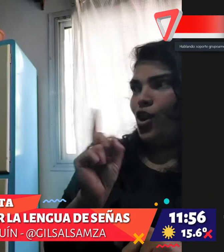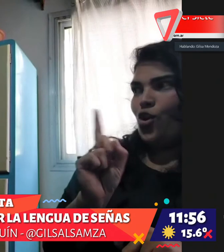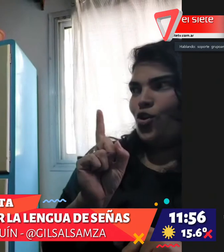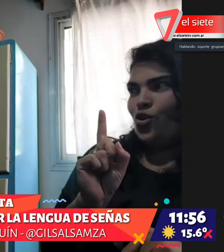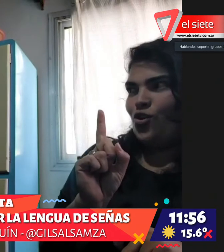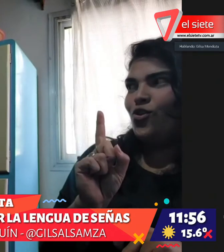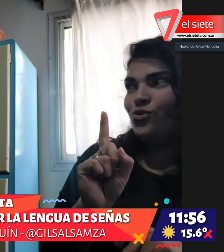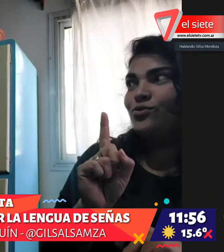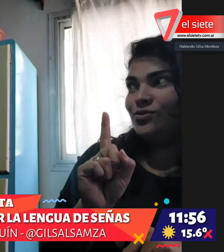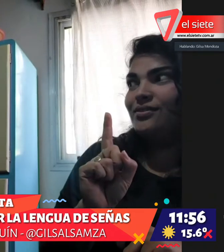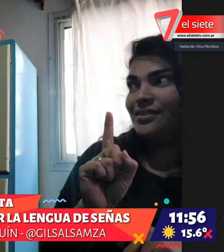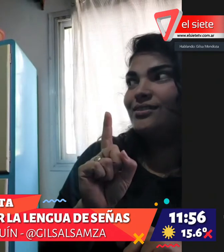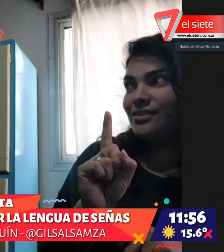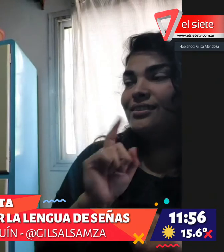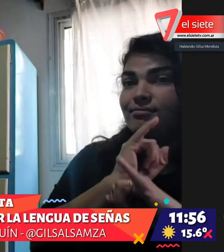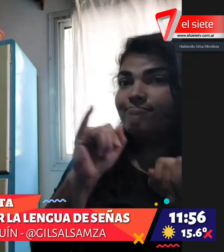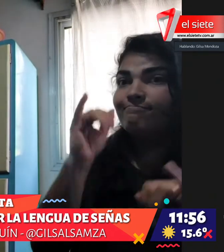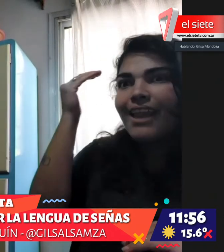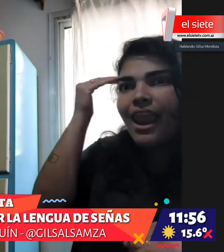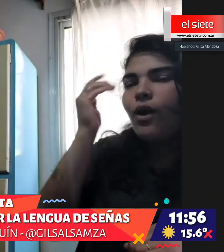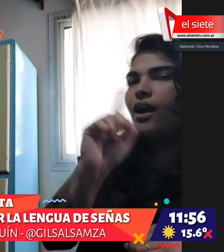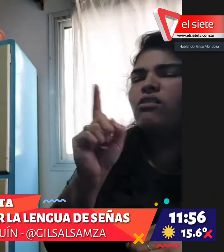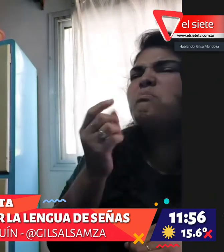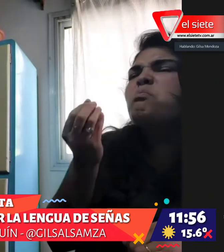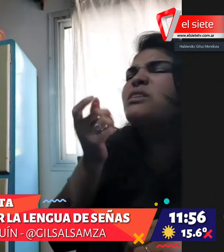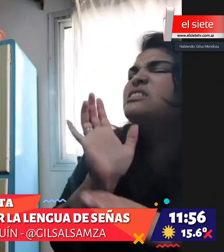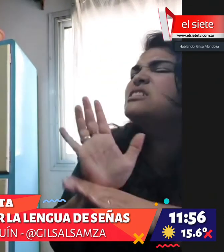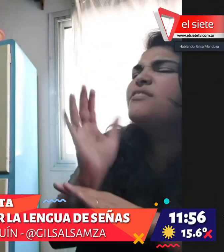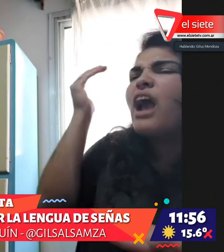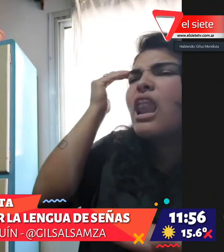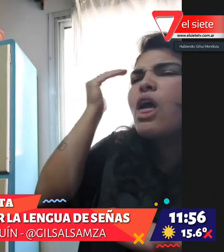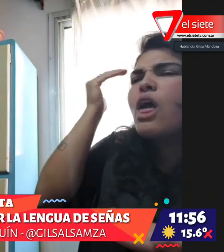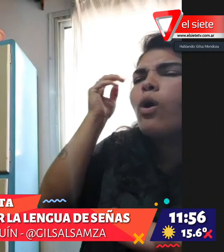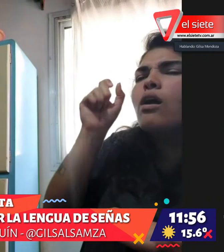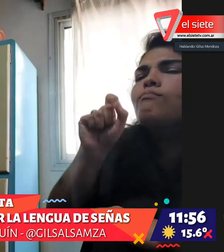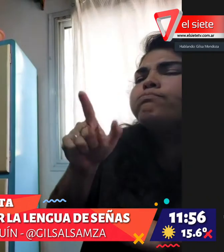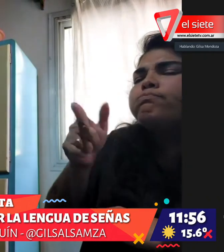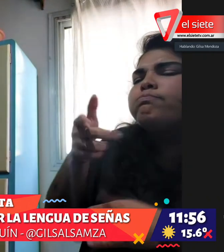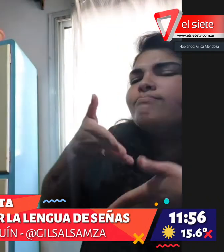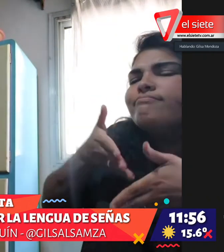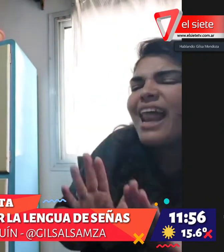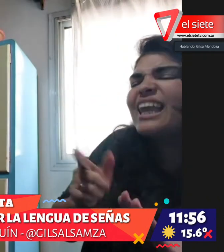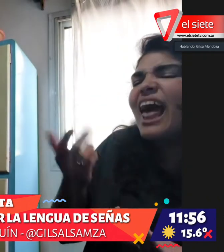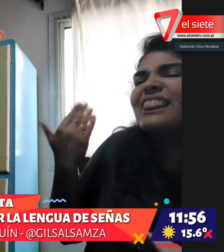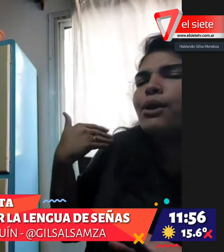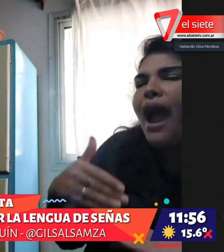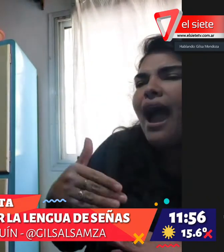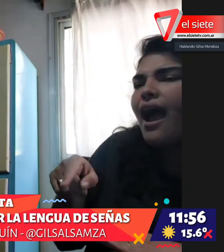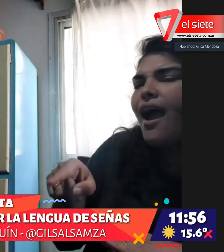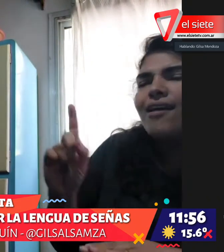algo importante que quiero recalcar es que no hablen de lenguaje, porque lenguaje es una capacidad innata